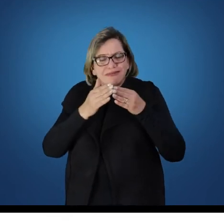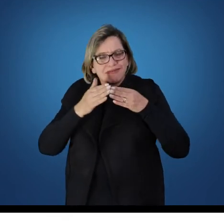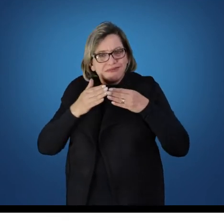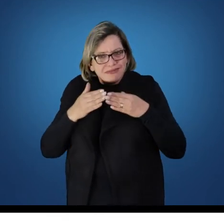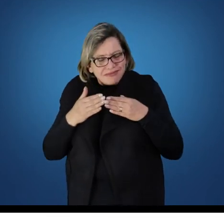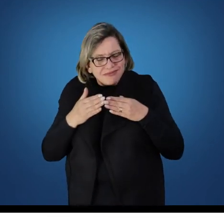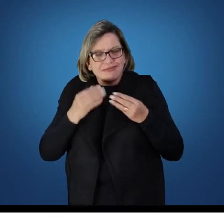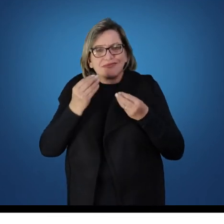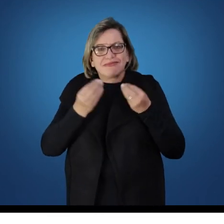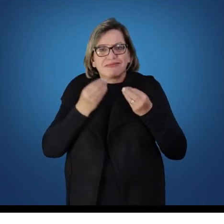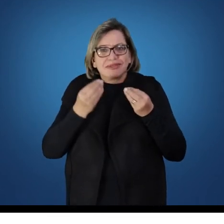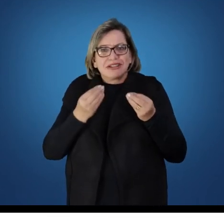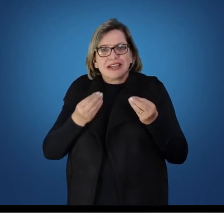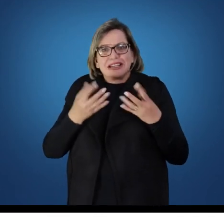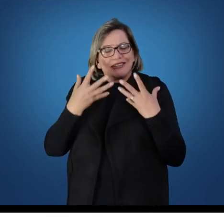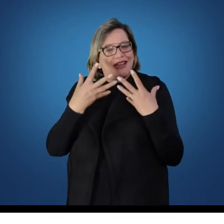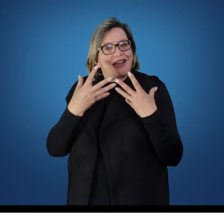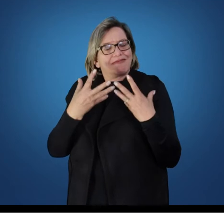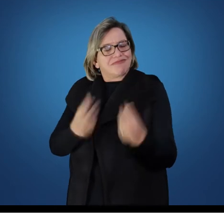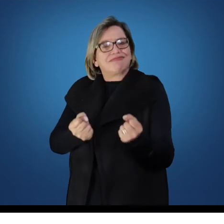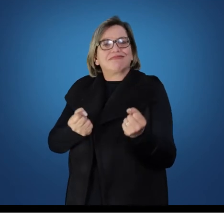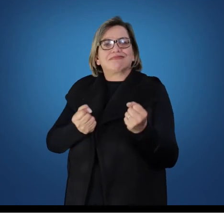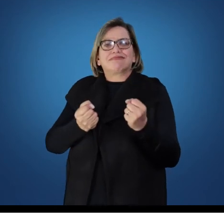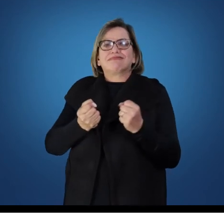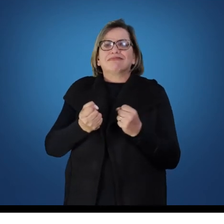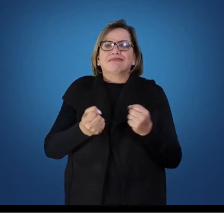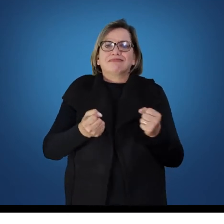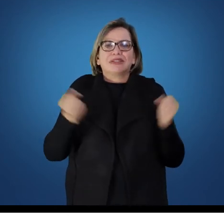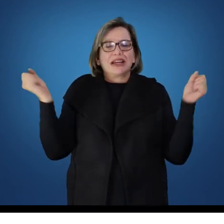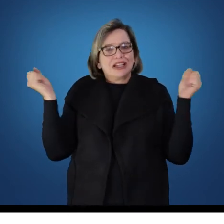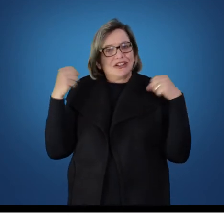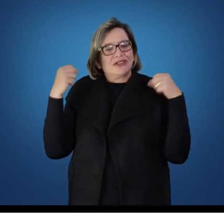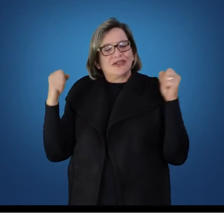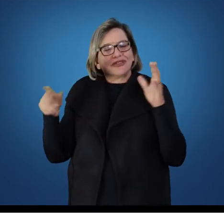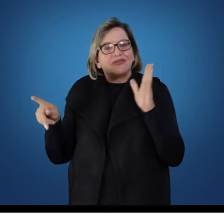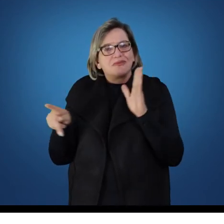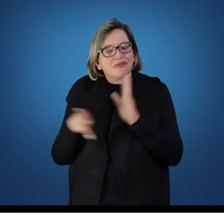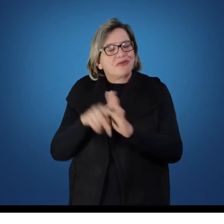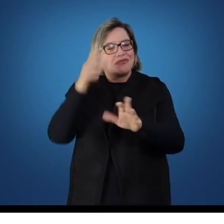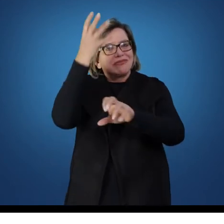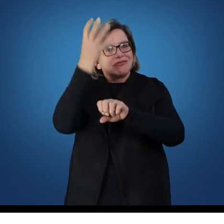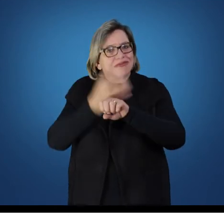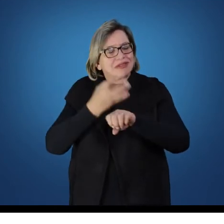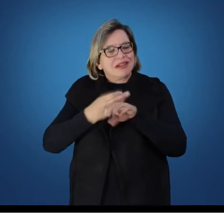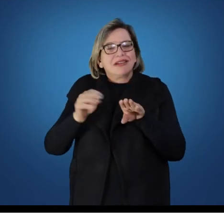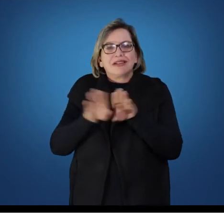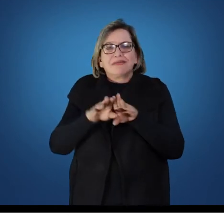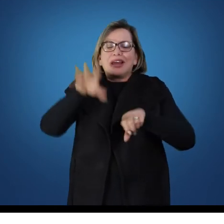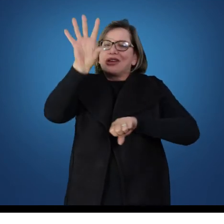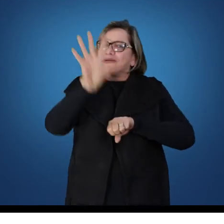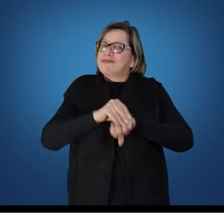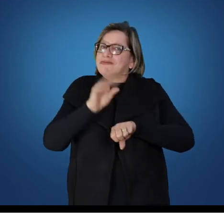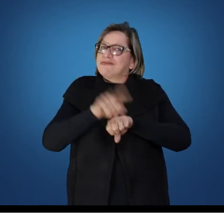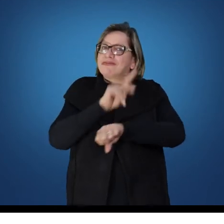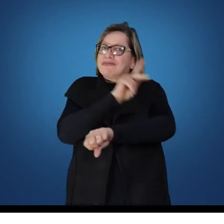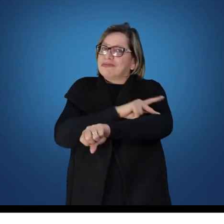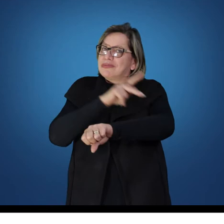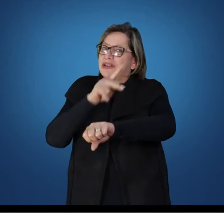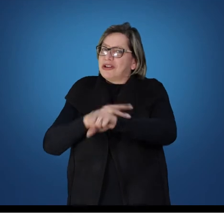o reconhecimento da educação física enquanto área do conhecimento pedagógico enquanto um elemento do setor educacional. As